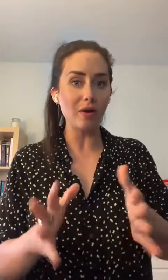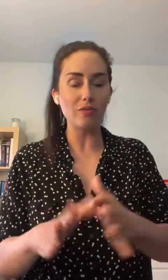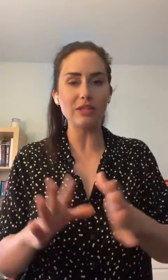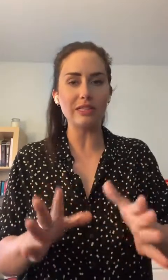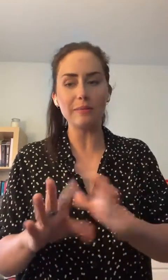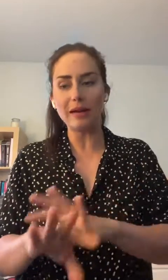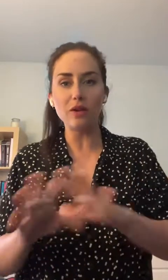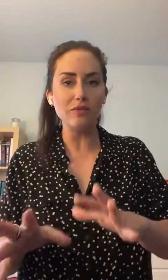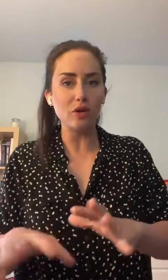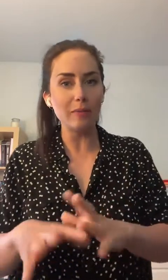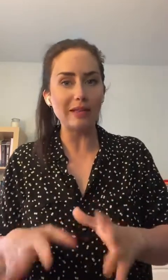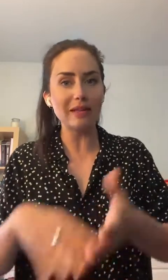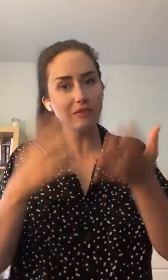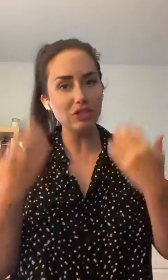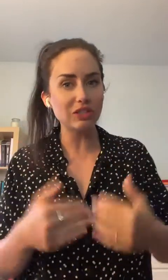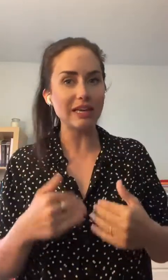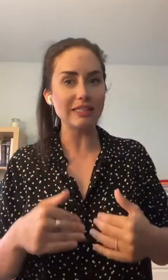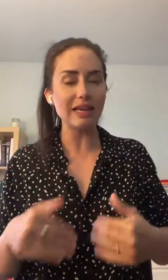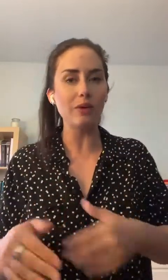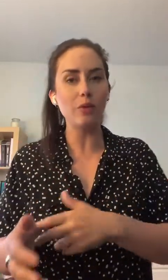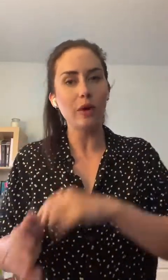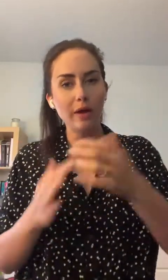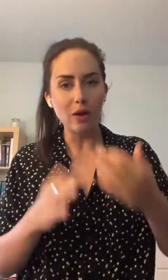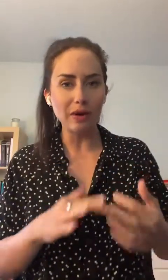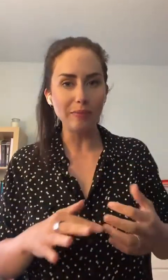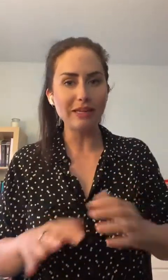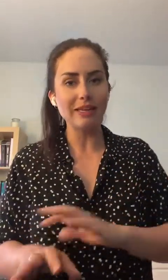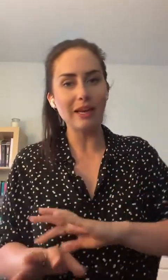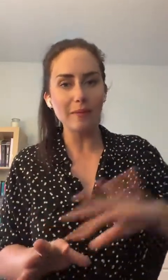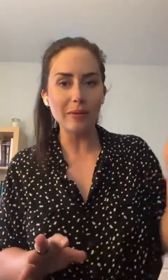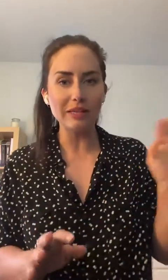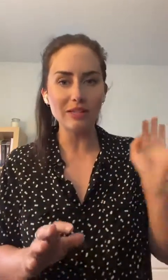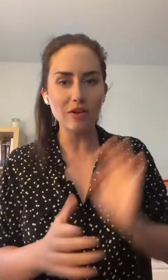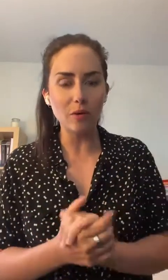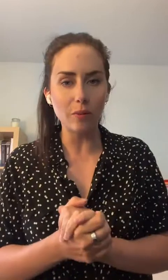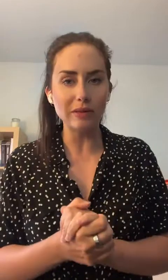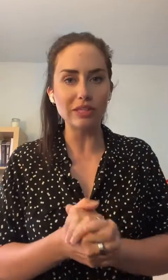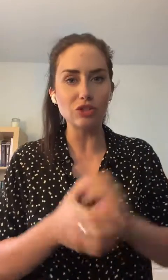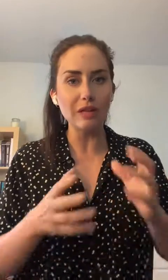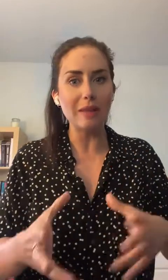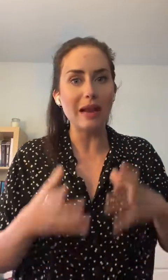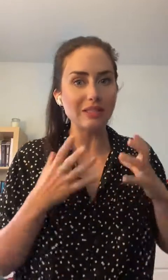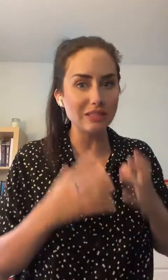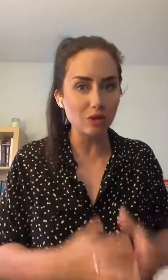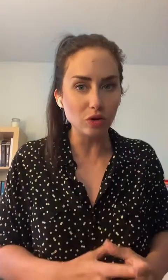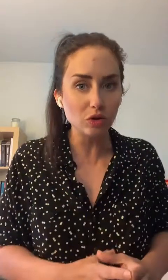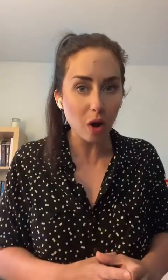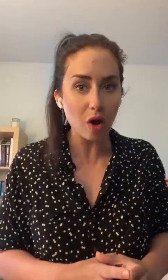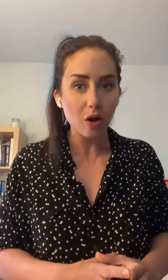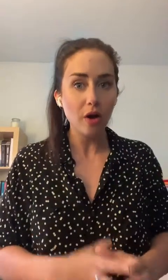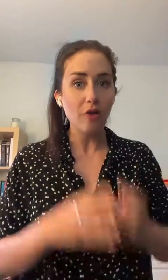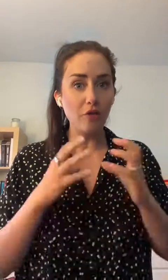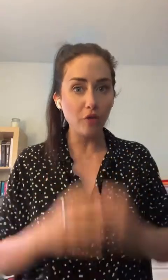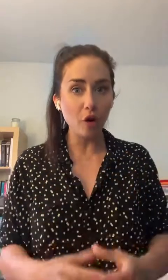on va dire le matin, faites juste rincer à l'eau, on applique les crèmes puis après ça, on passe la journée. Mais le soir, il faut